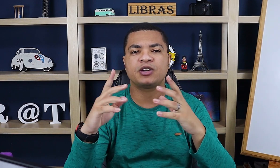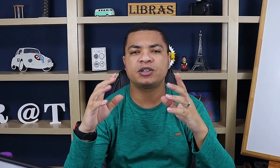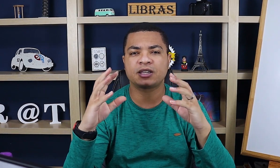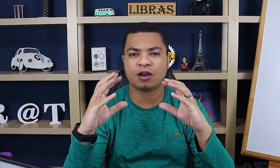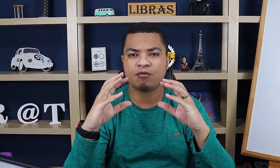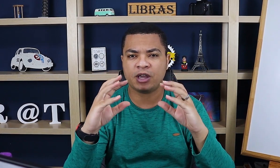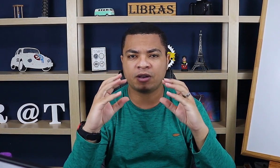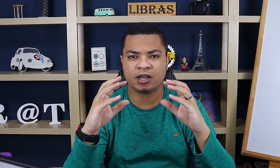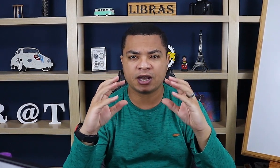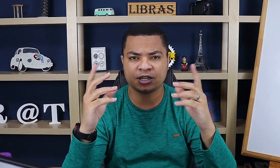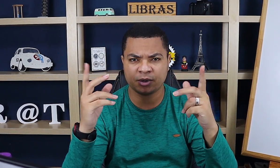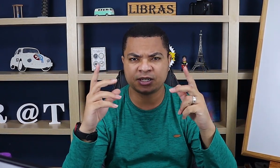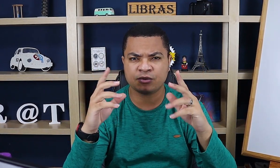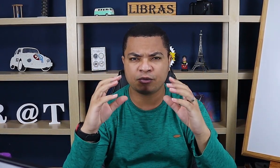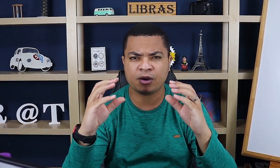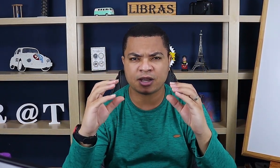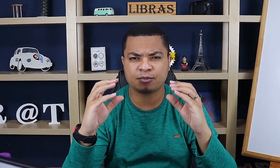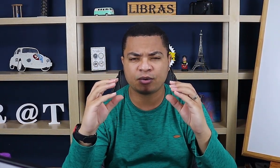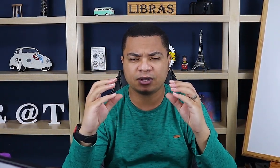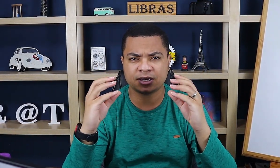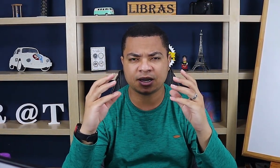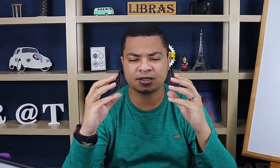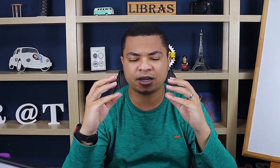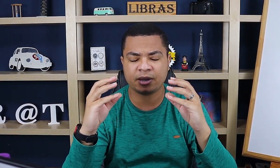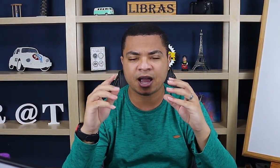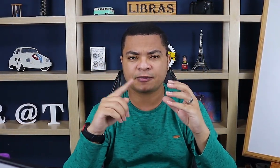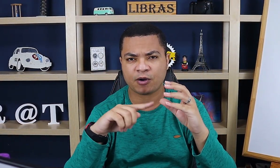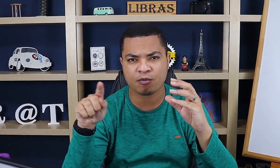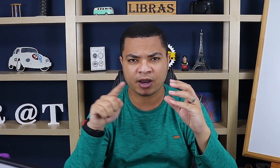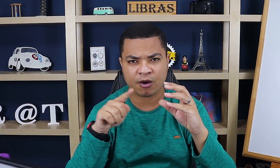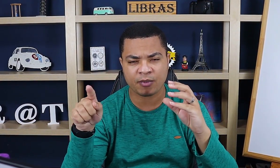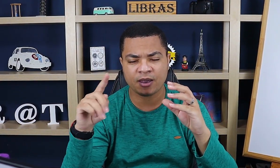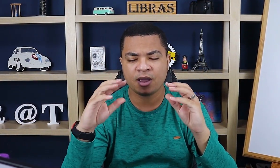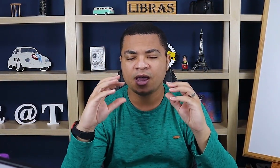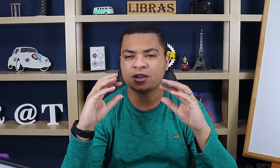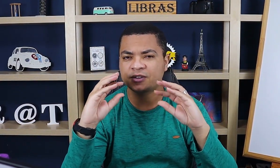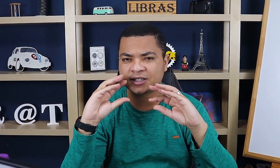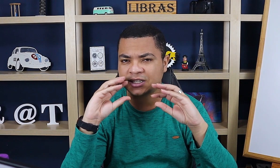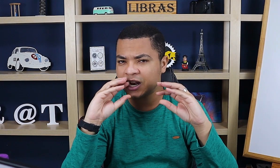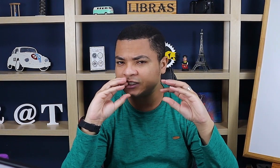imagina que você tá com milho aqui, né? Geralmente, você segura o milho nas pontas, nas extremidades, pra comer lá o meio. Então, você faz assim, né?